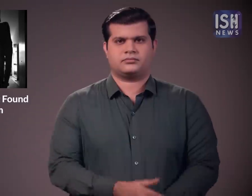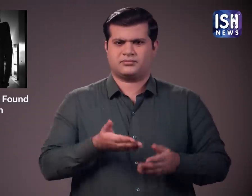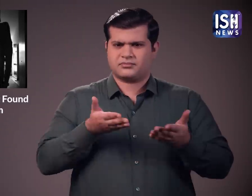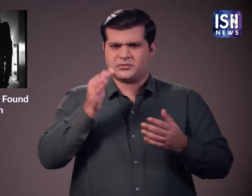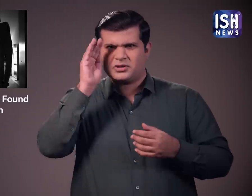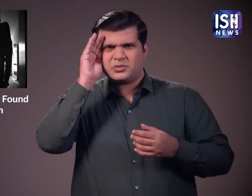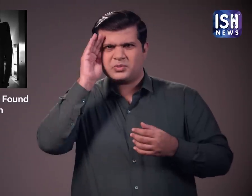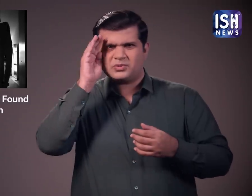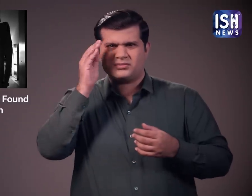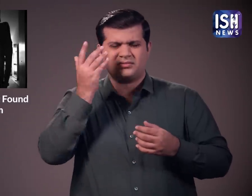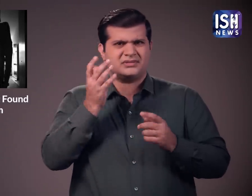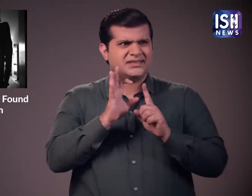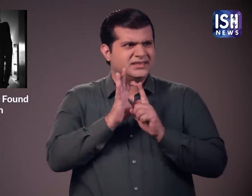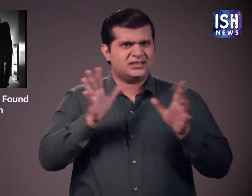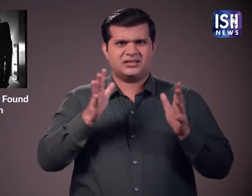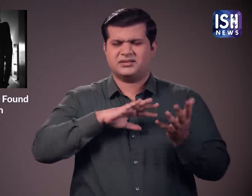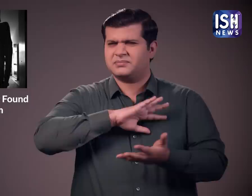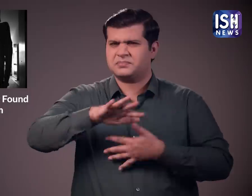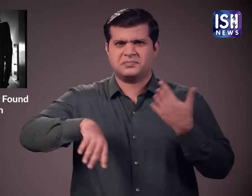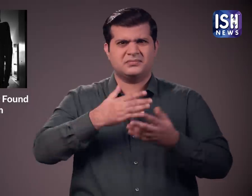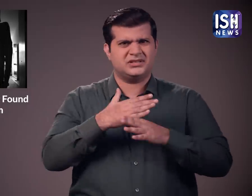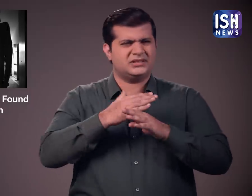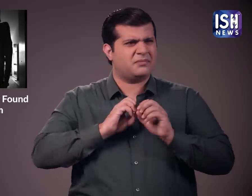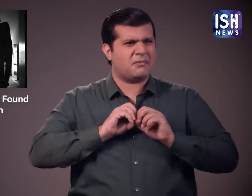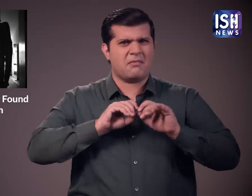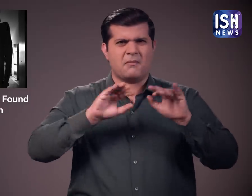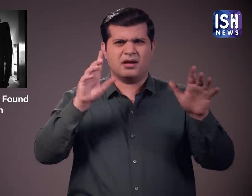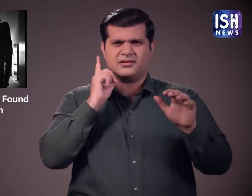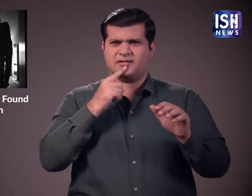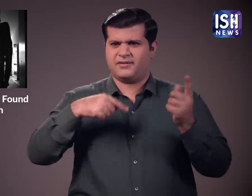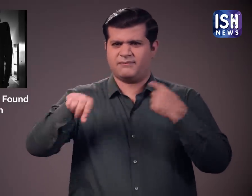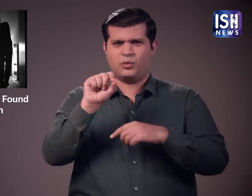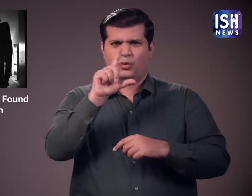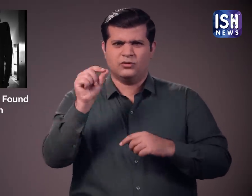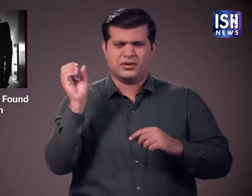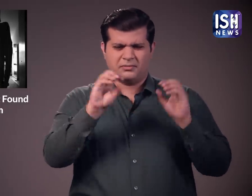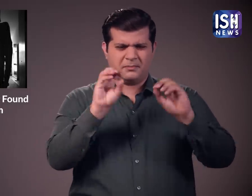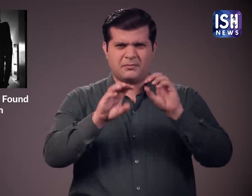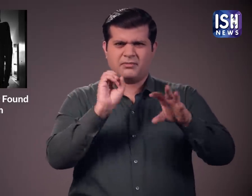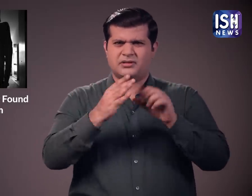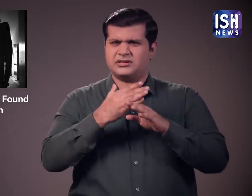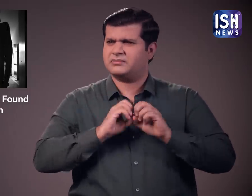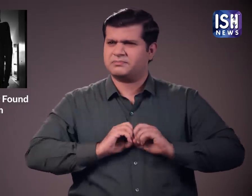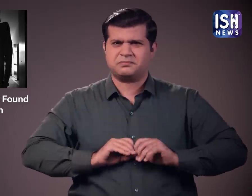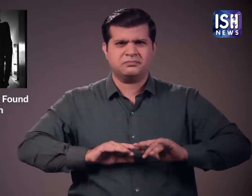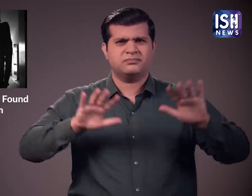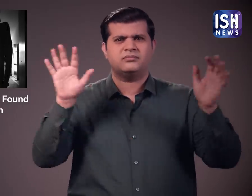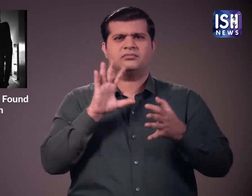एक खौफना खबर वाइरल हो गई है और कई डेफ लोग इसे वाटसब पर शेर कर रहे हैं।